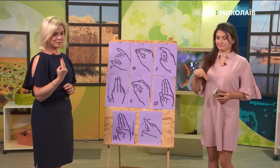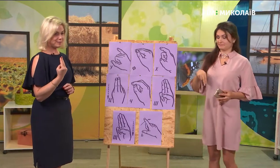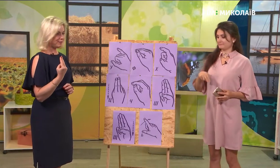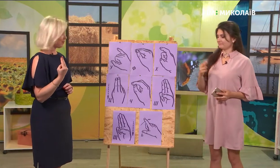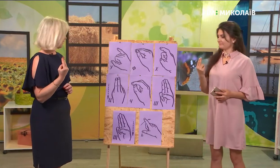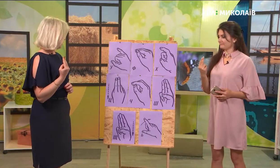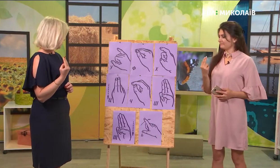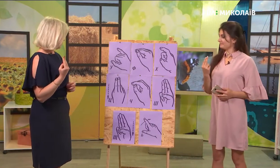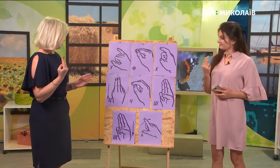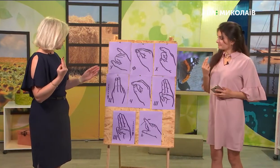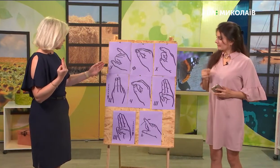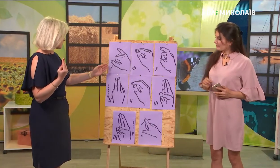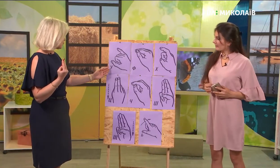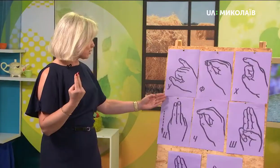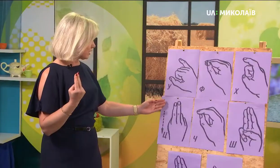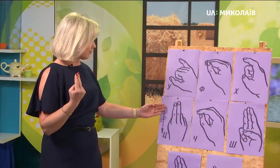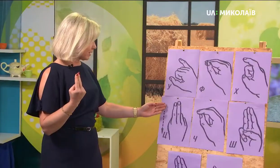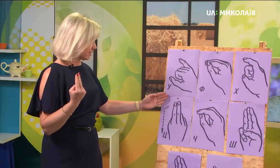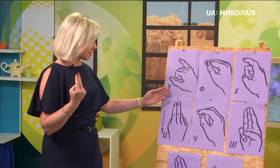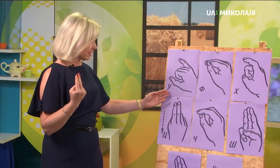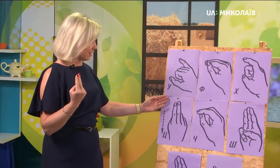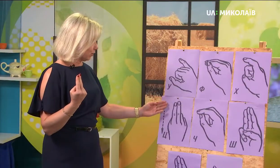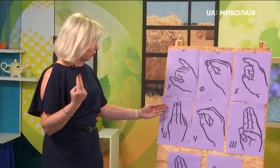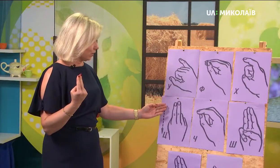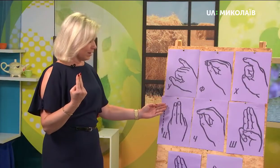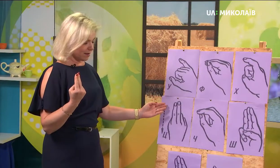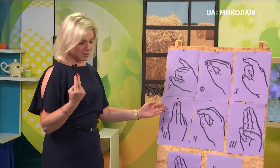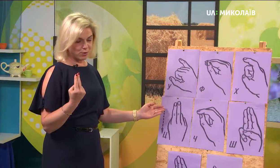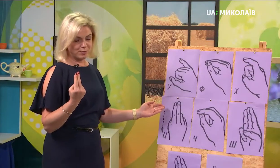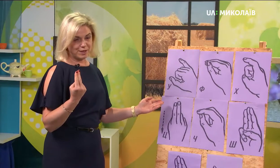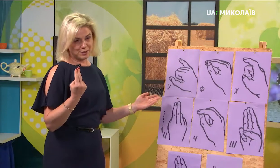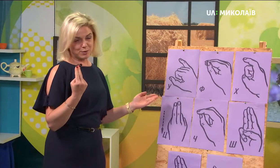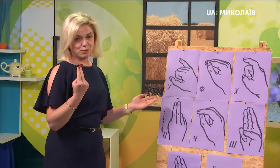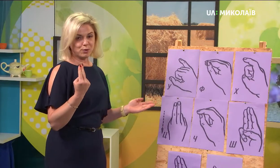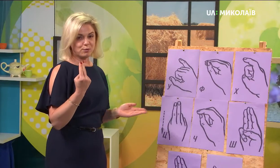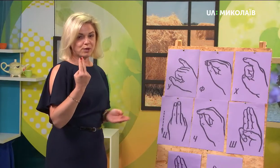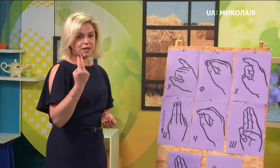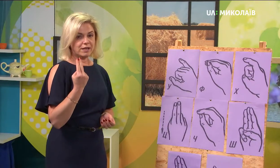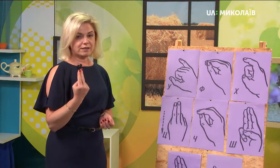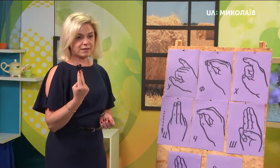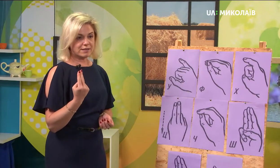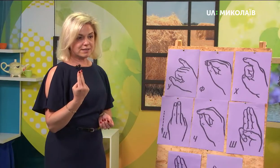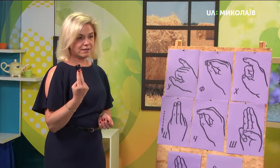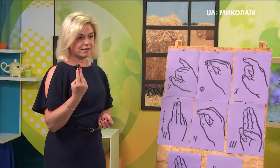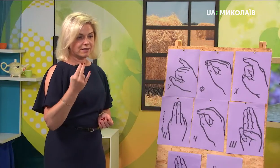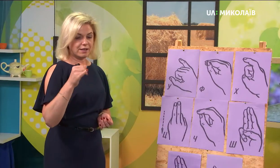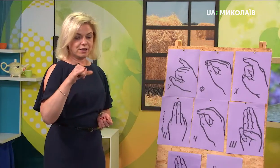«Си». Ну, скласти можна, наприклад, «си» і «у» разом. Спробуємо літера «си» і